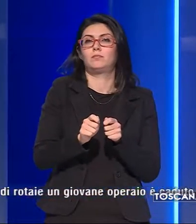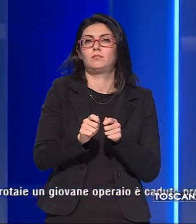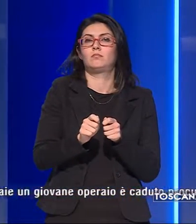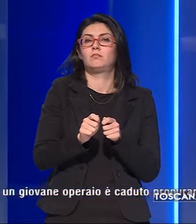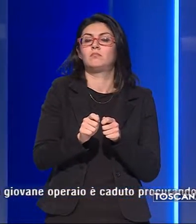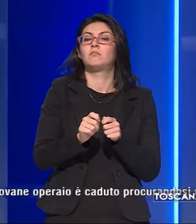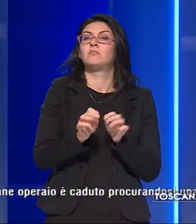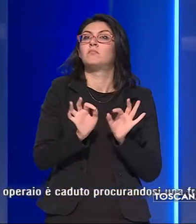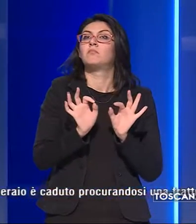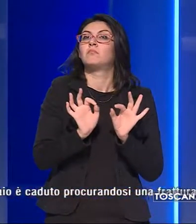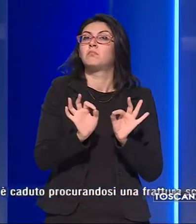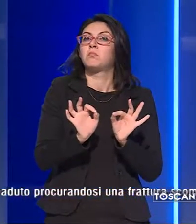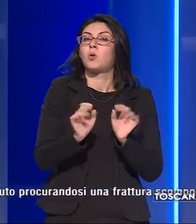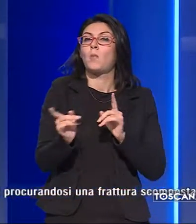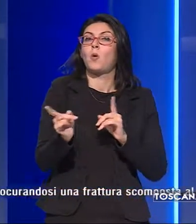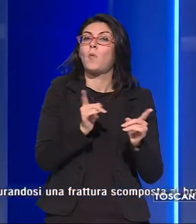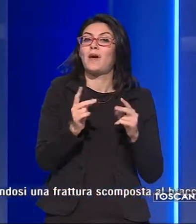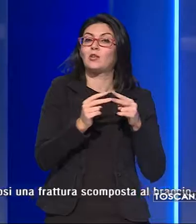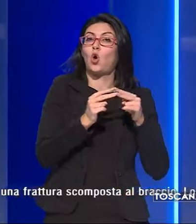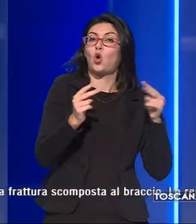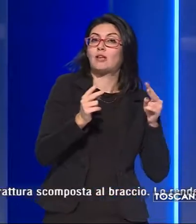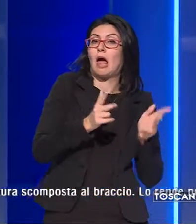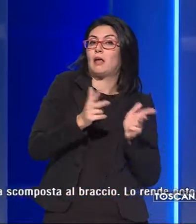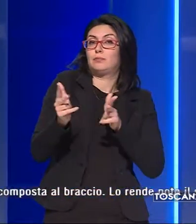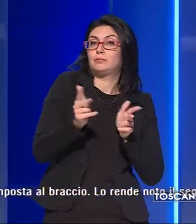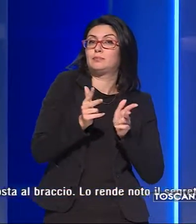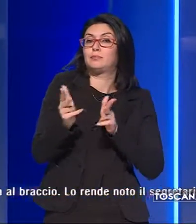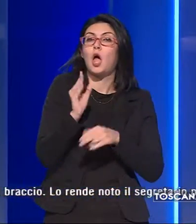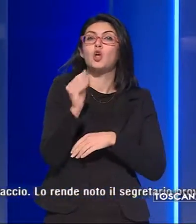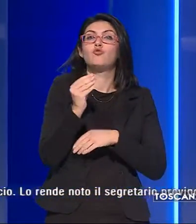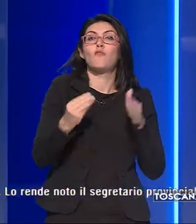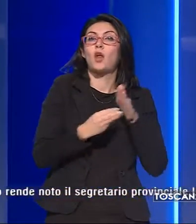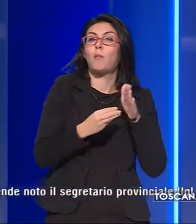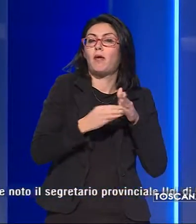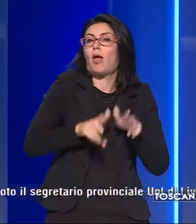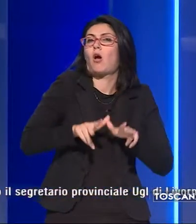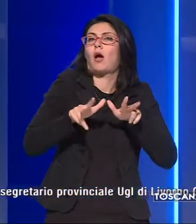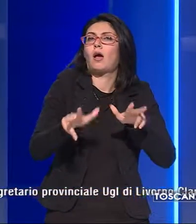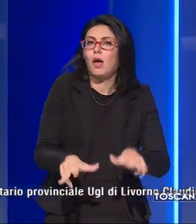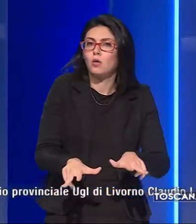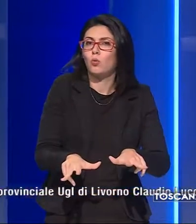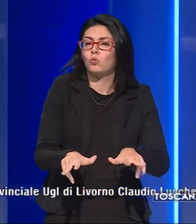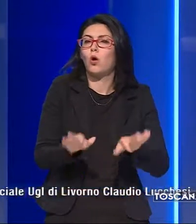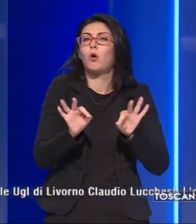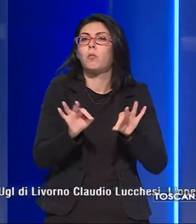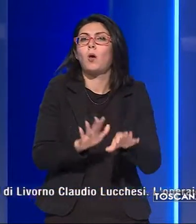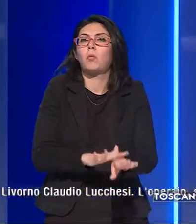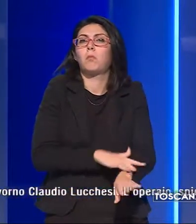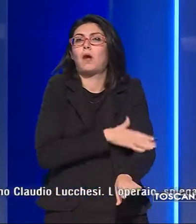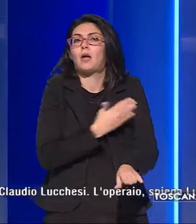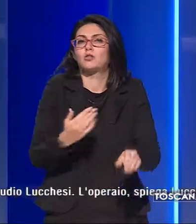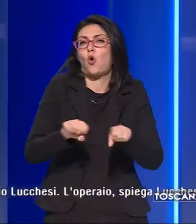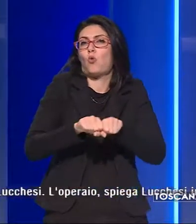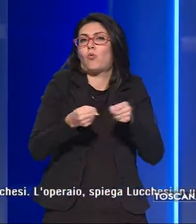dove durante un carico di rotaio un giovane operaio è caduto procurandosi una frattura scomposta al